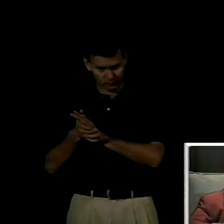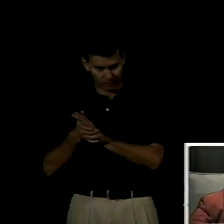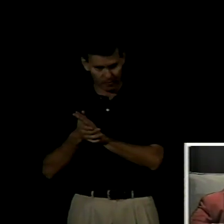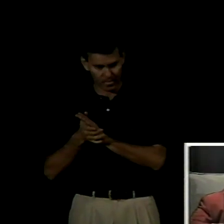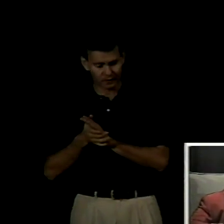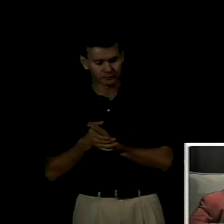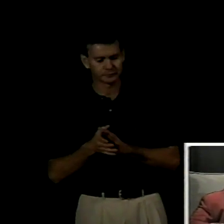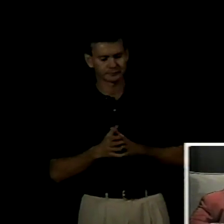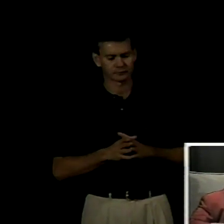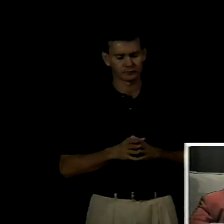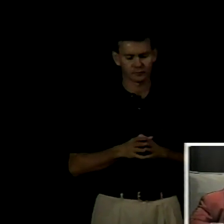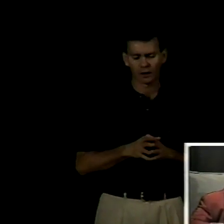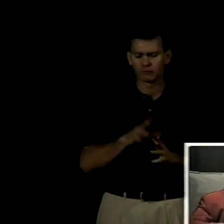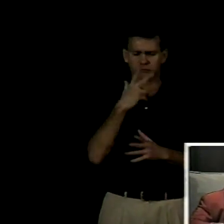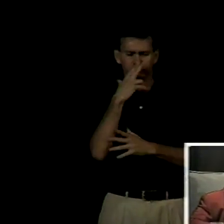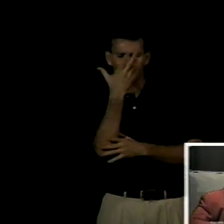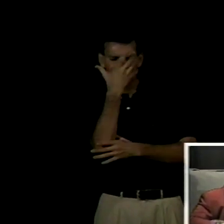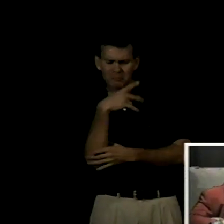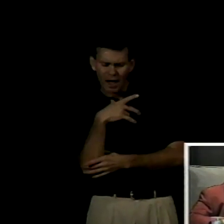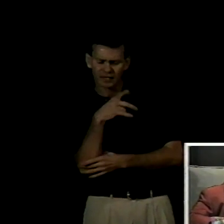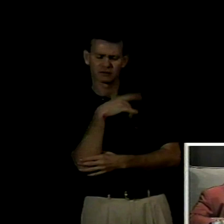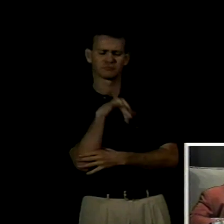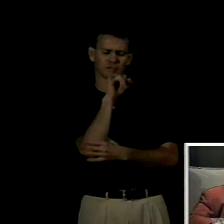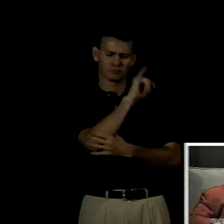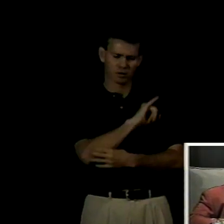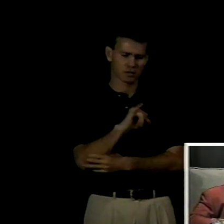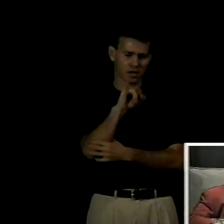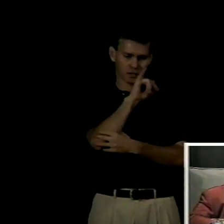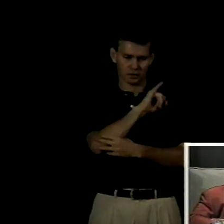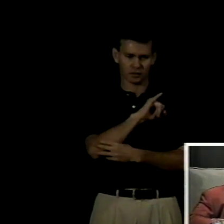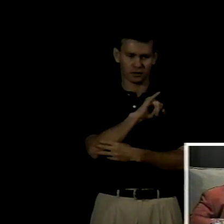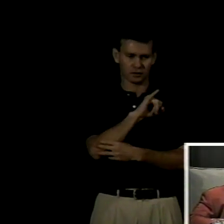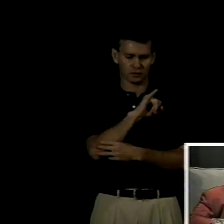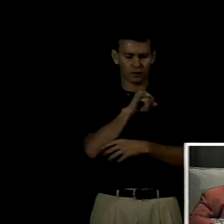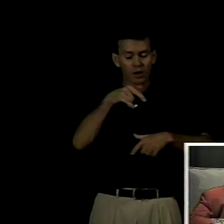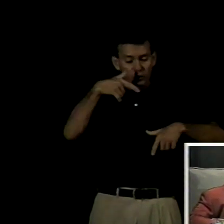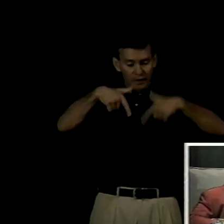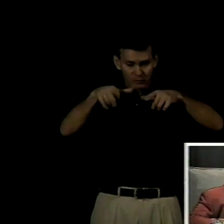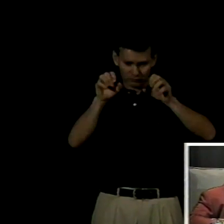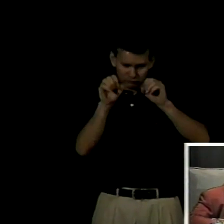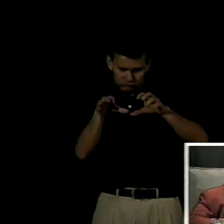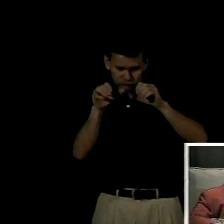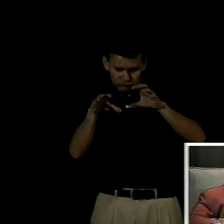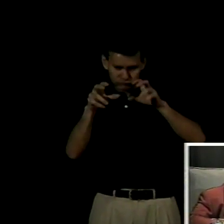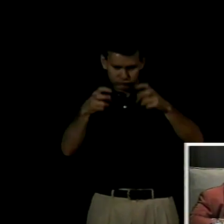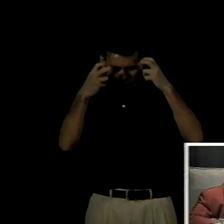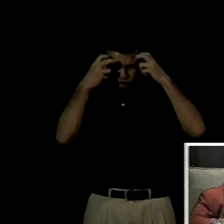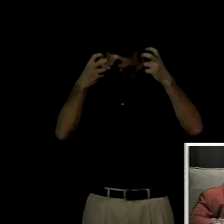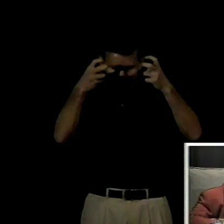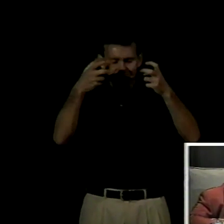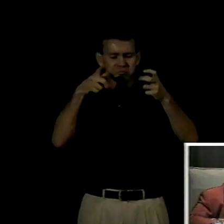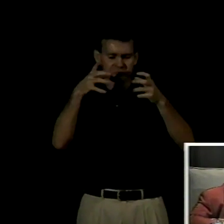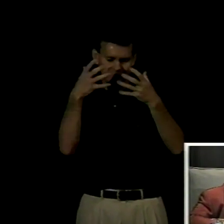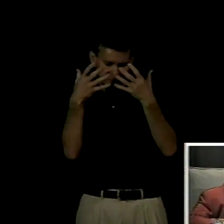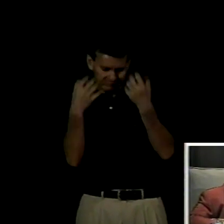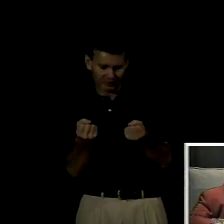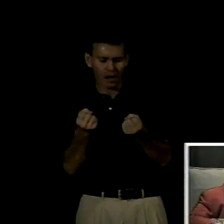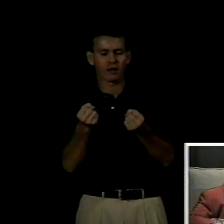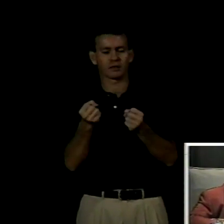parece prioritario el trabajo de visibilización de la lengua de señas uruguaya en el sentido de modificar